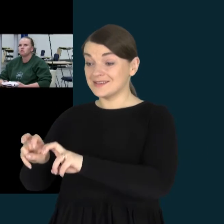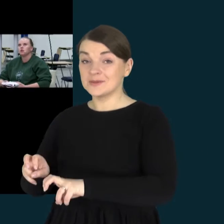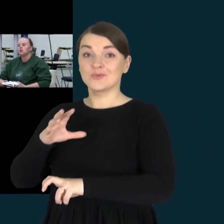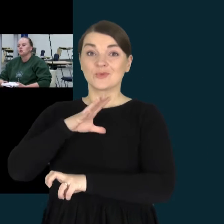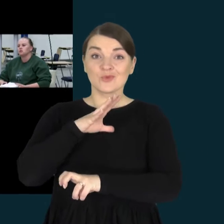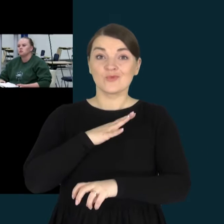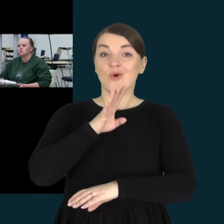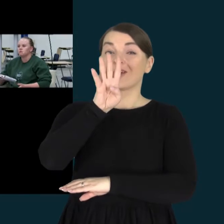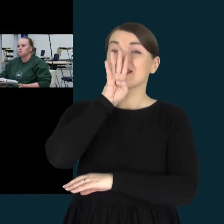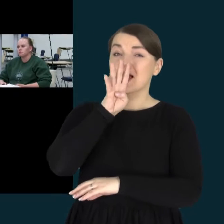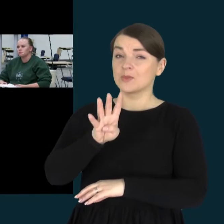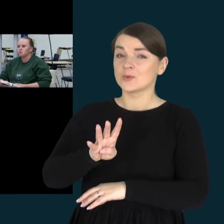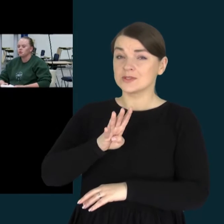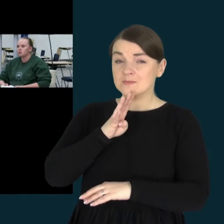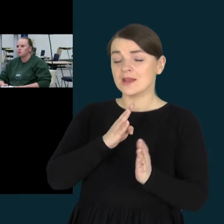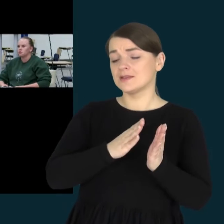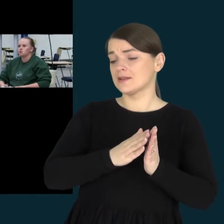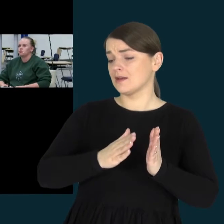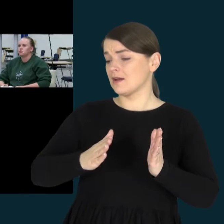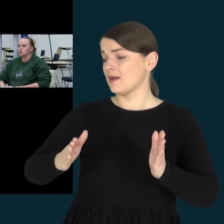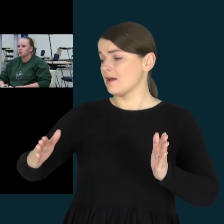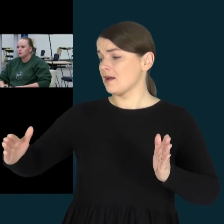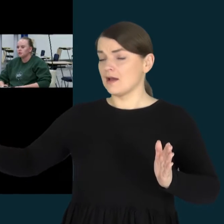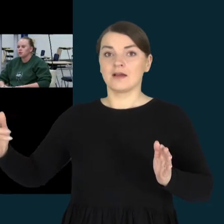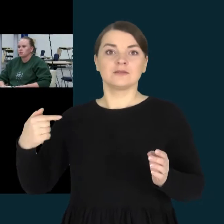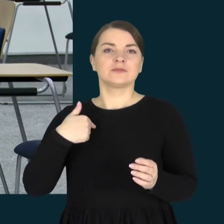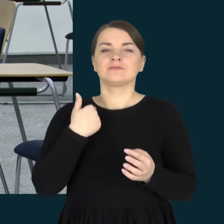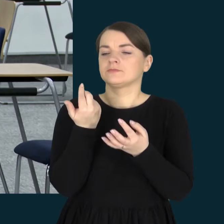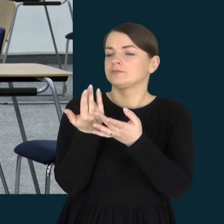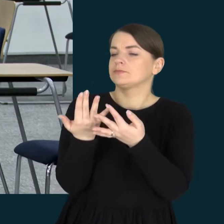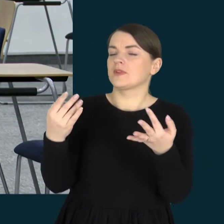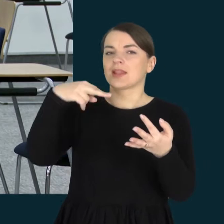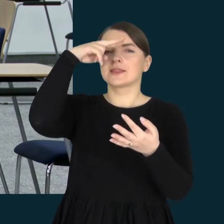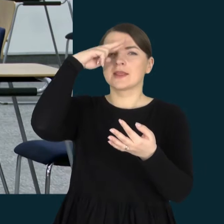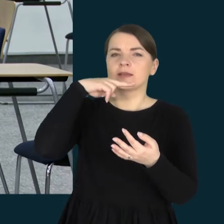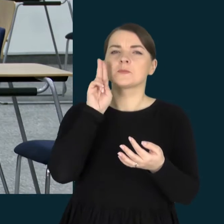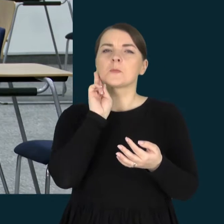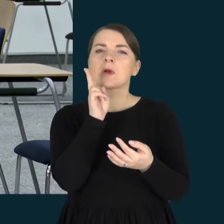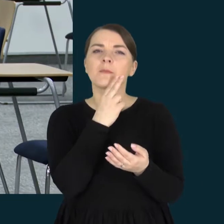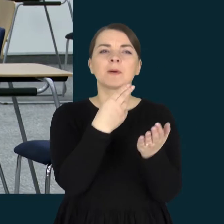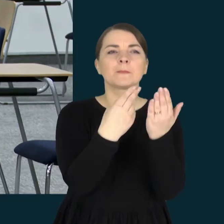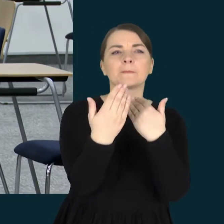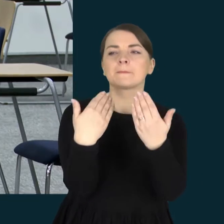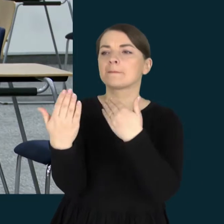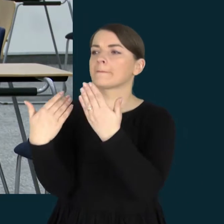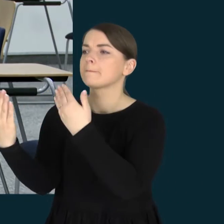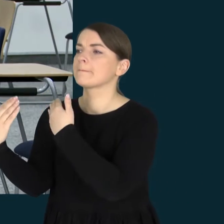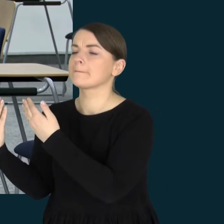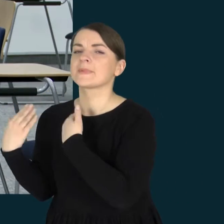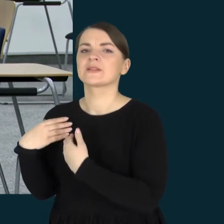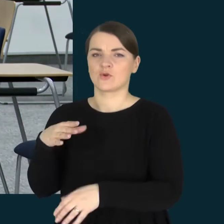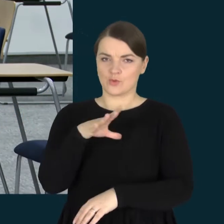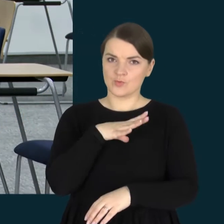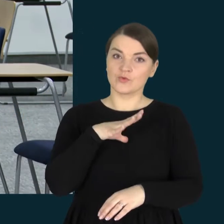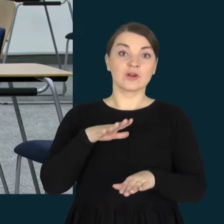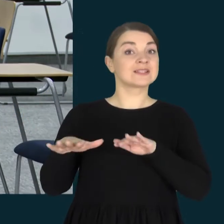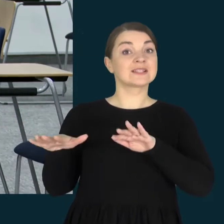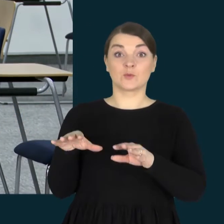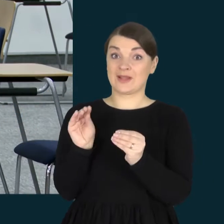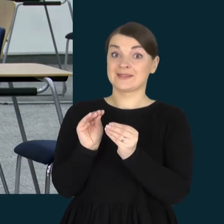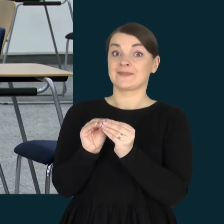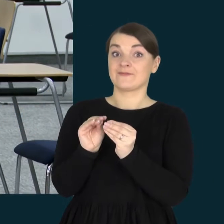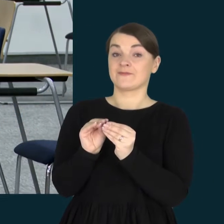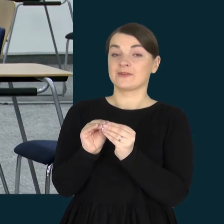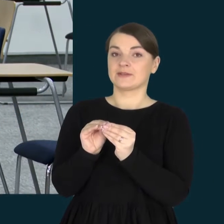mėnesių metu su skirtingais tėveliais, kurie tikrai tą patį buvo patyrę.